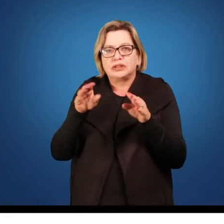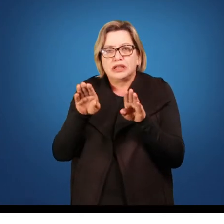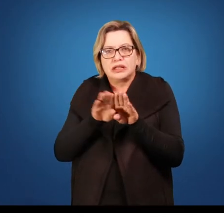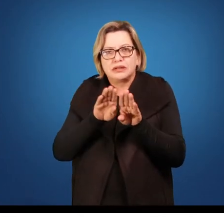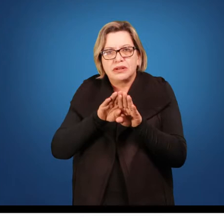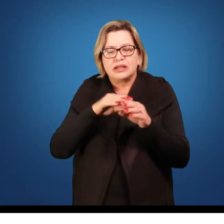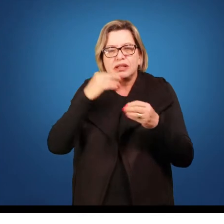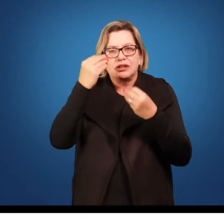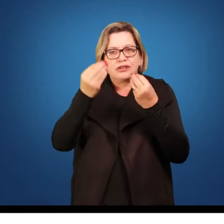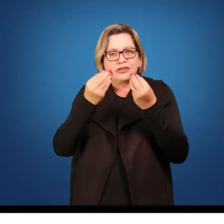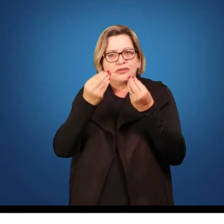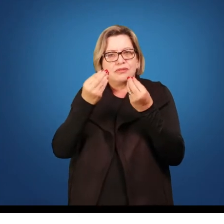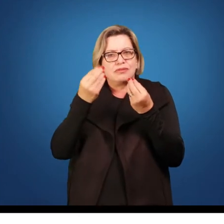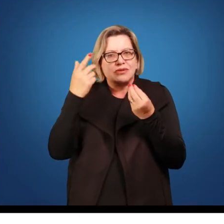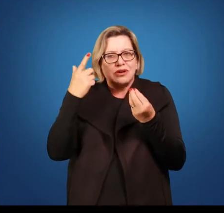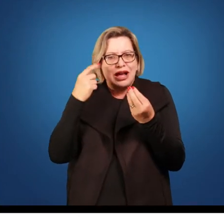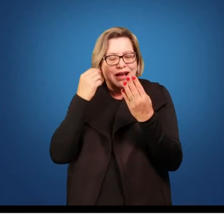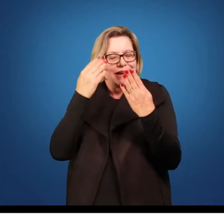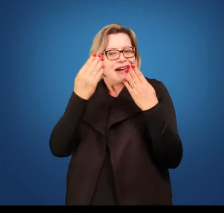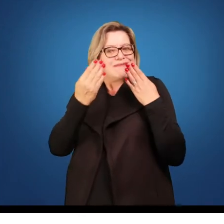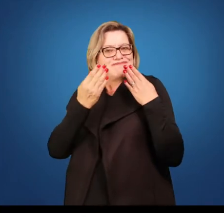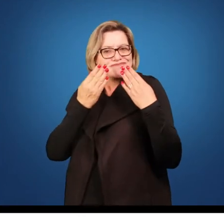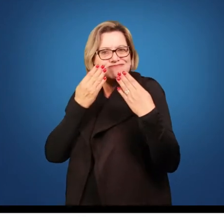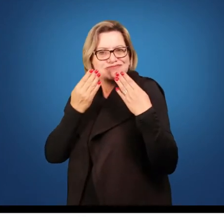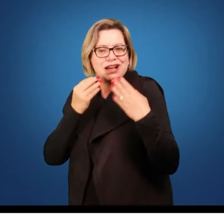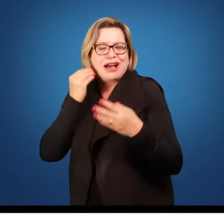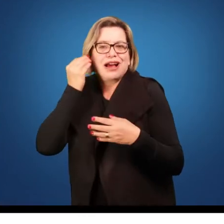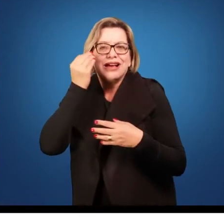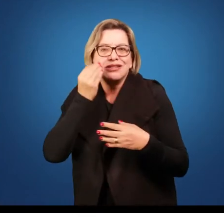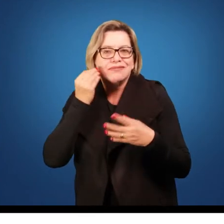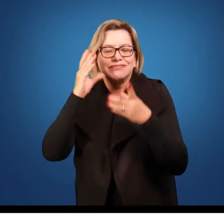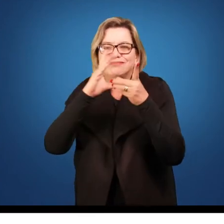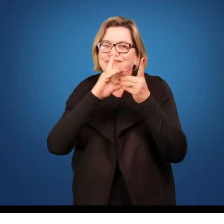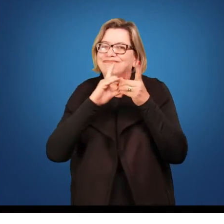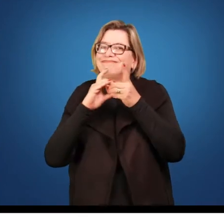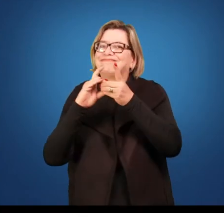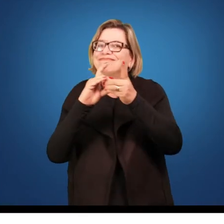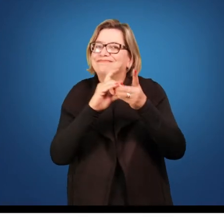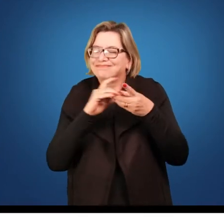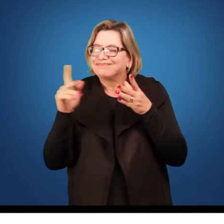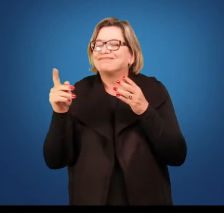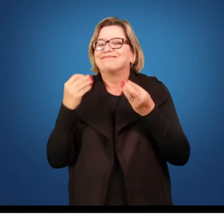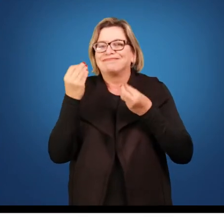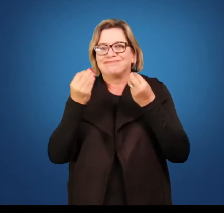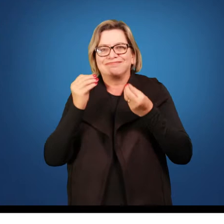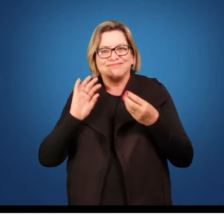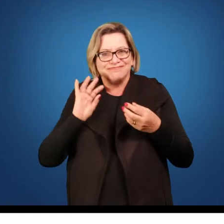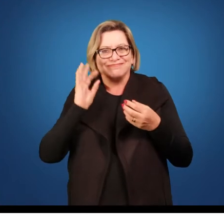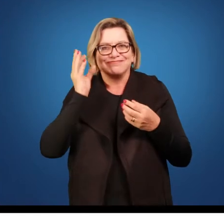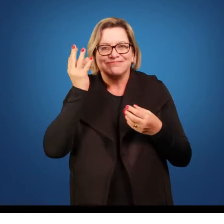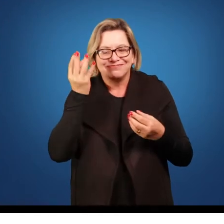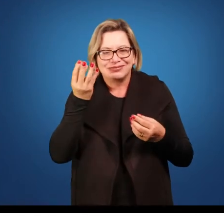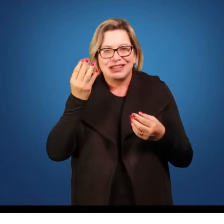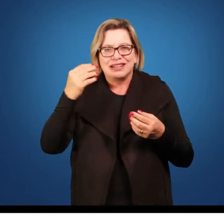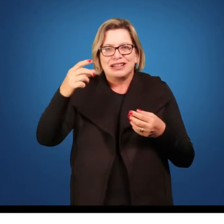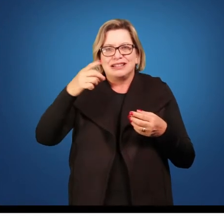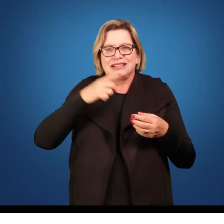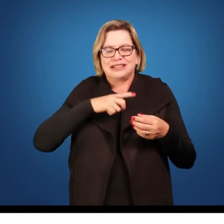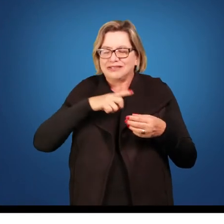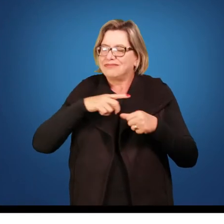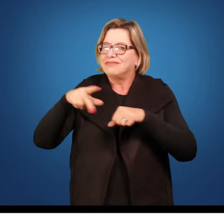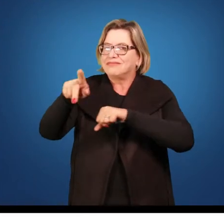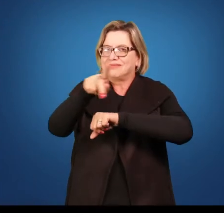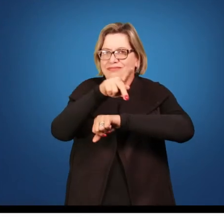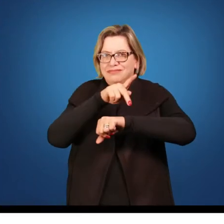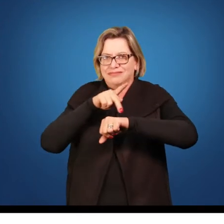chegaremos na análise de experiências democráticas, propriamente ditas. Nós temos países